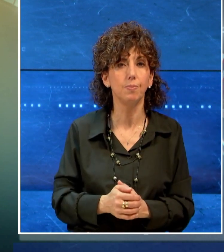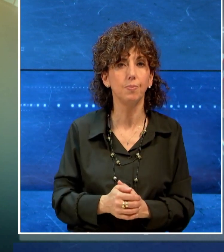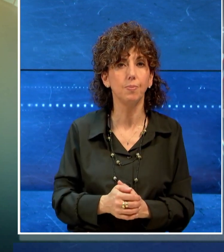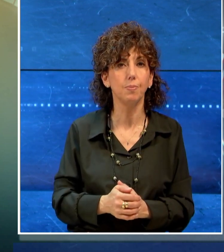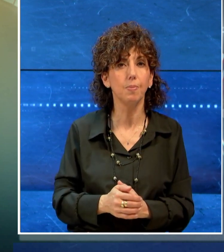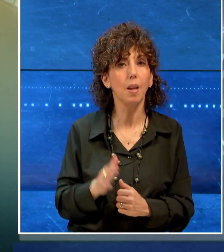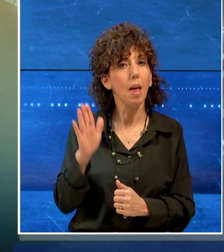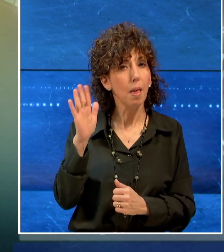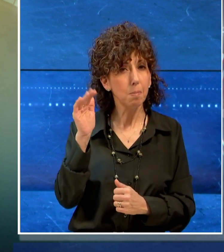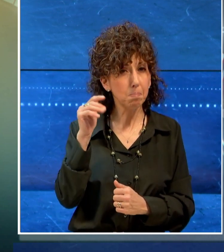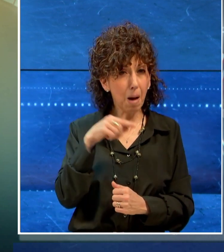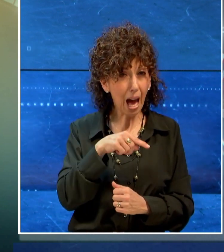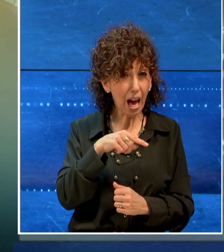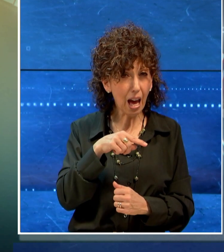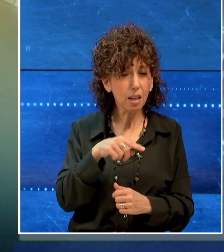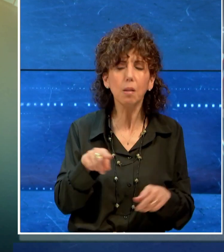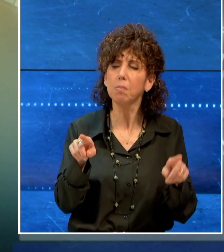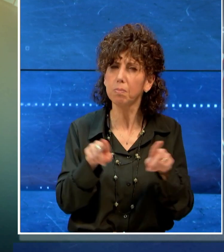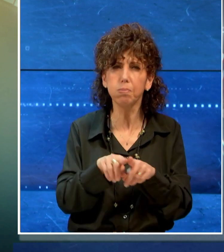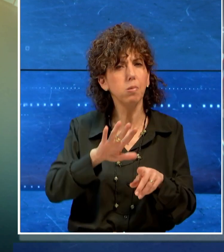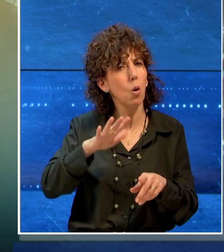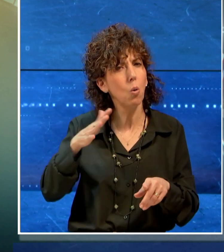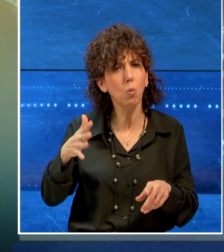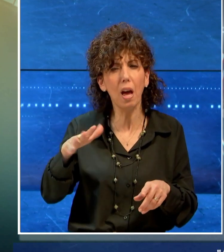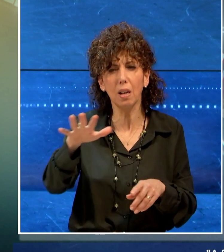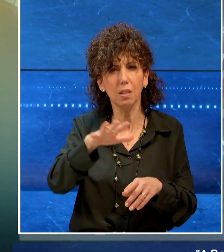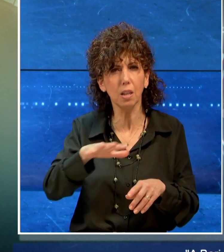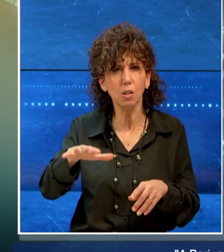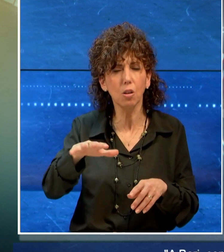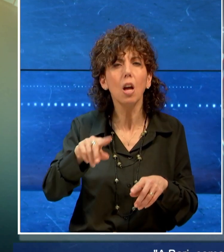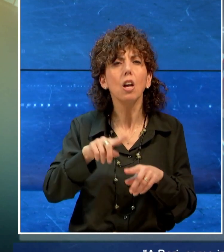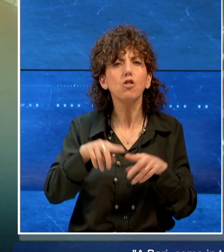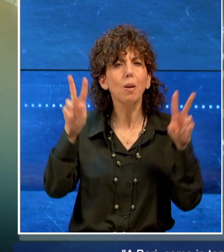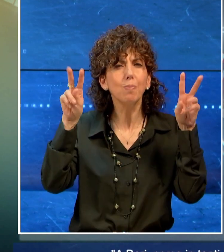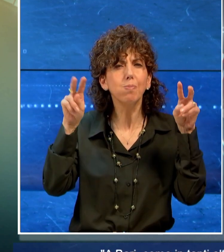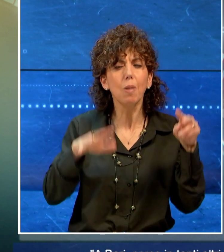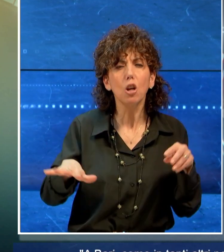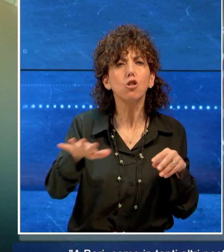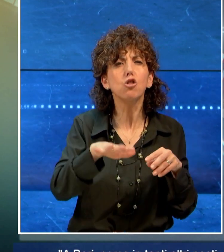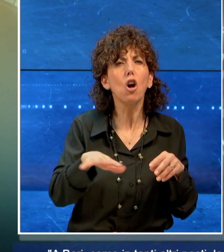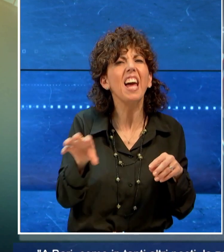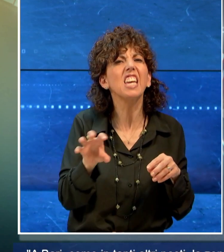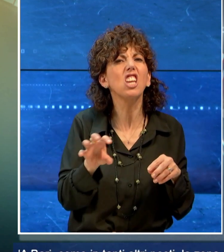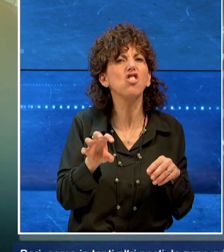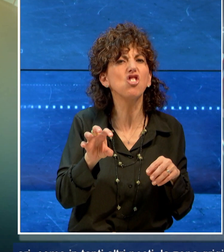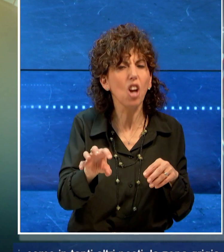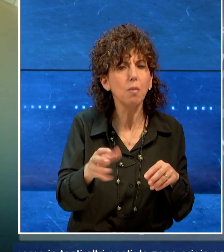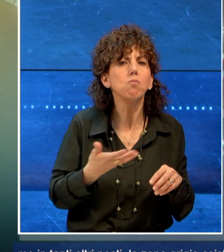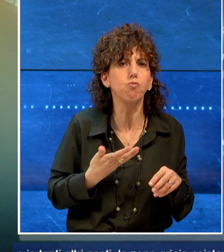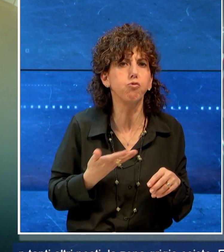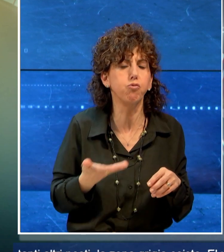Bari, come in tanti altri posti, la zona grigia esiste. È un problema di